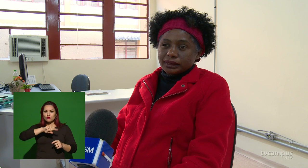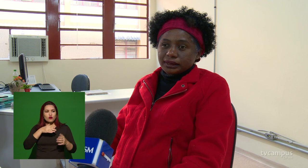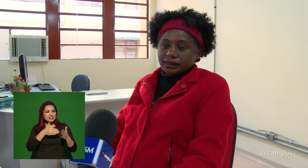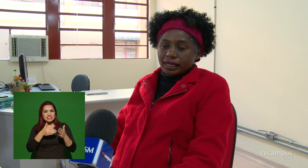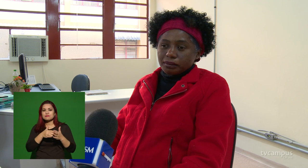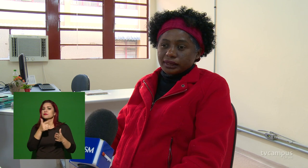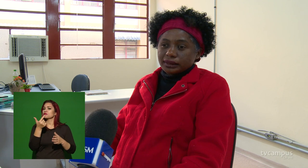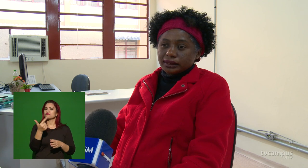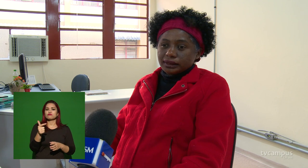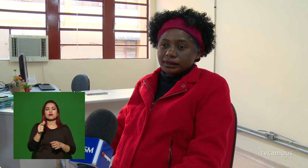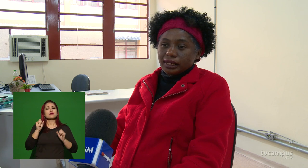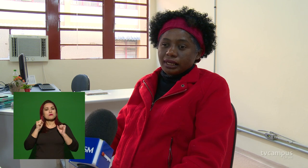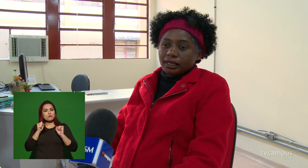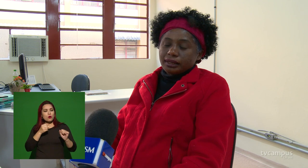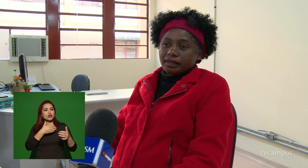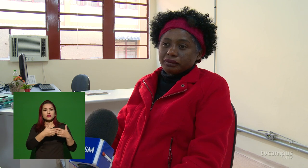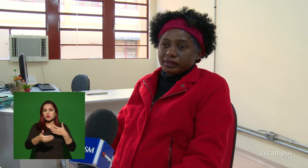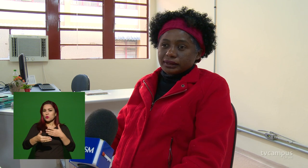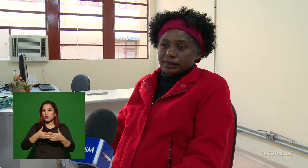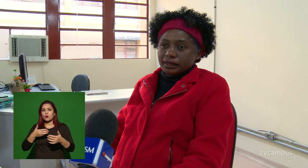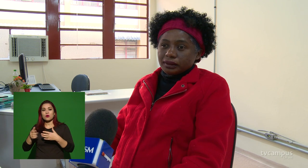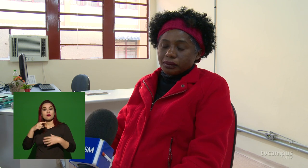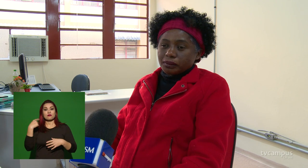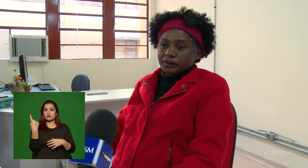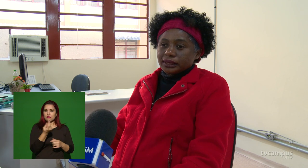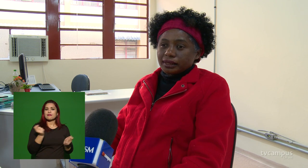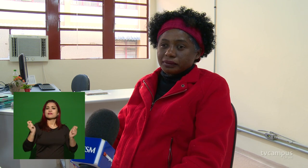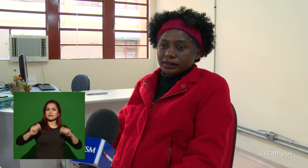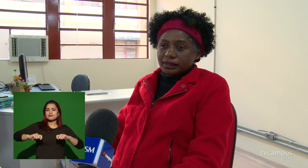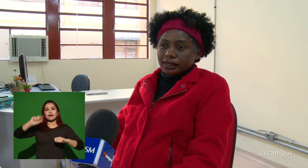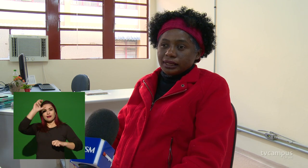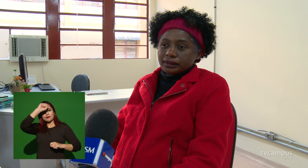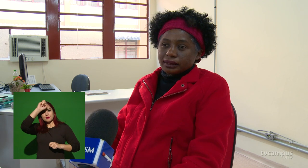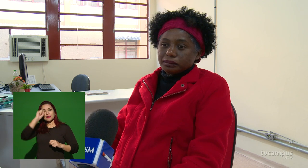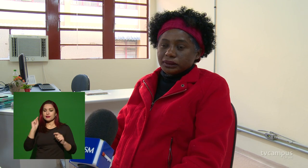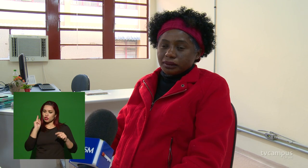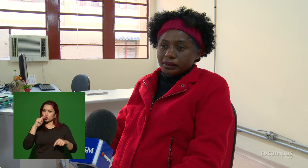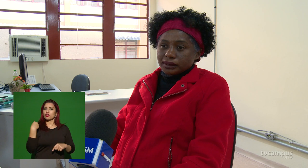gente sabe, que a gente deve fazer ou consegue fazer. Somos nós.